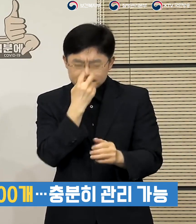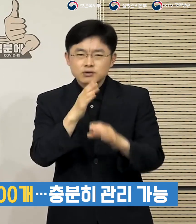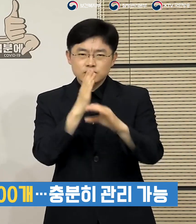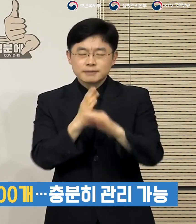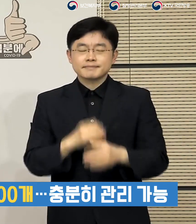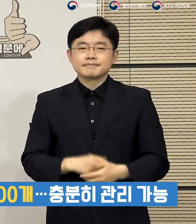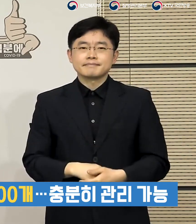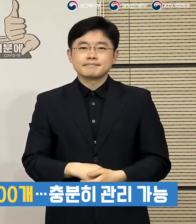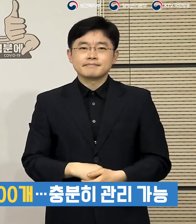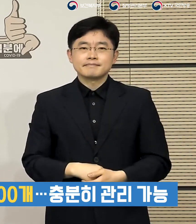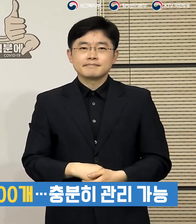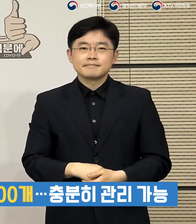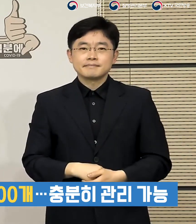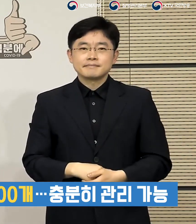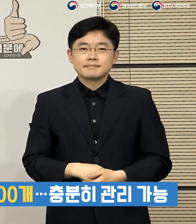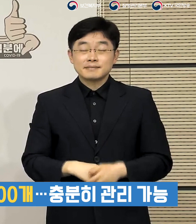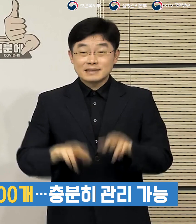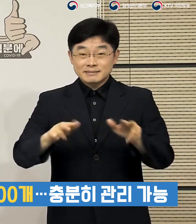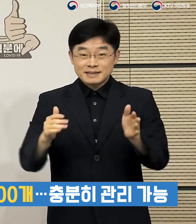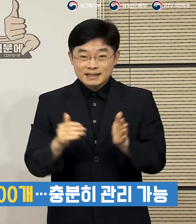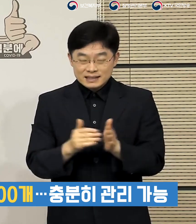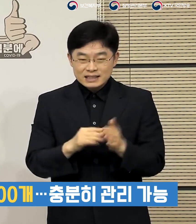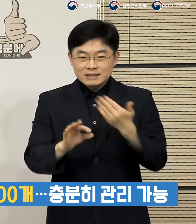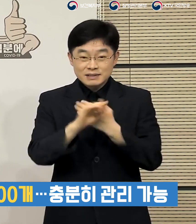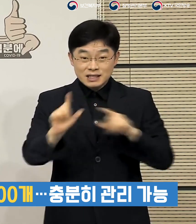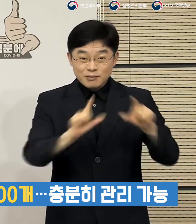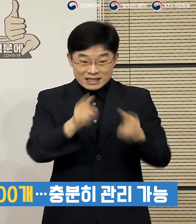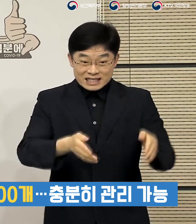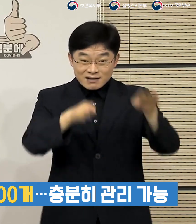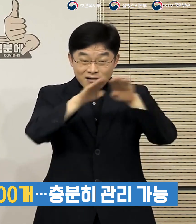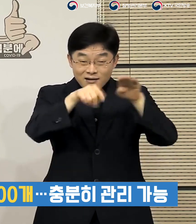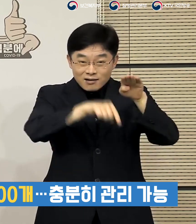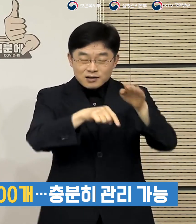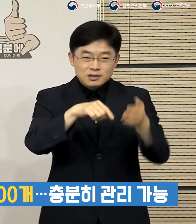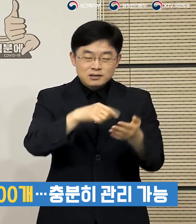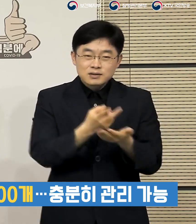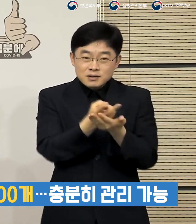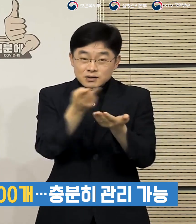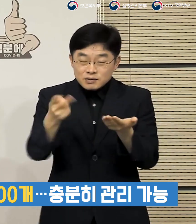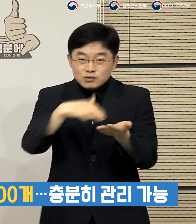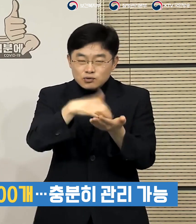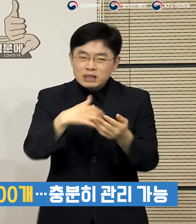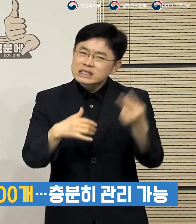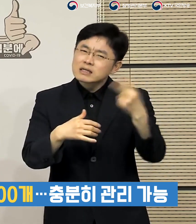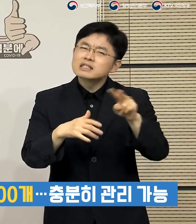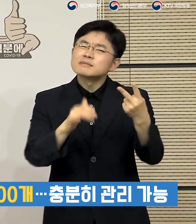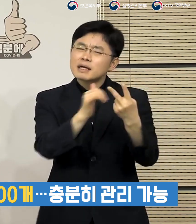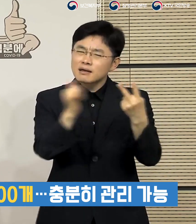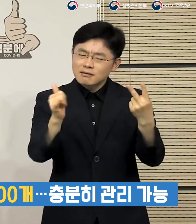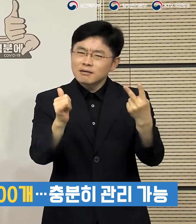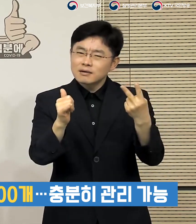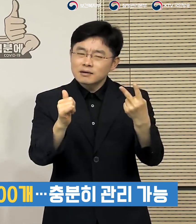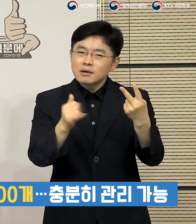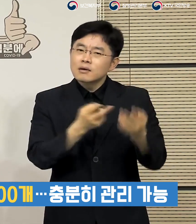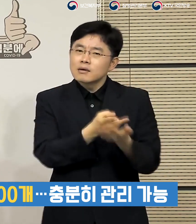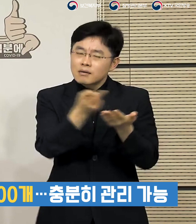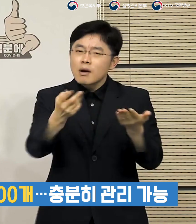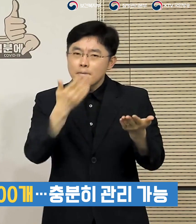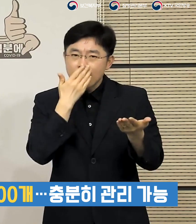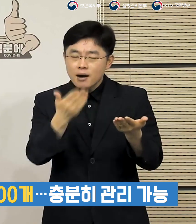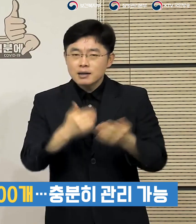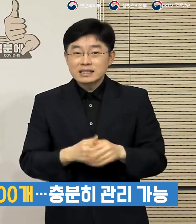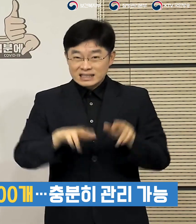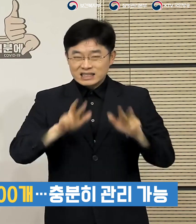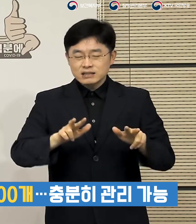저희가 현재까지 준비되어 있는 임시생활시설의 객실수가 2,700개가 좀 넘습니다. 그래서 아직은